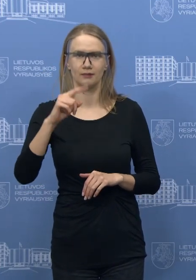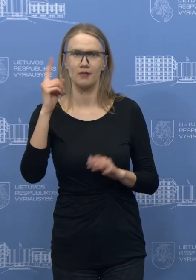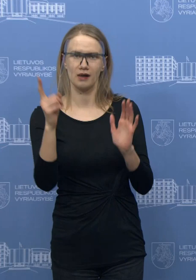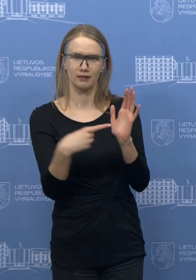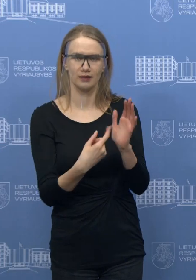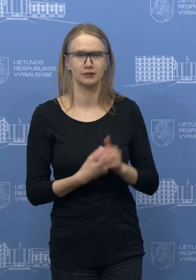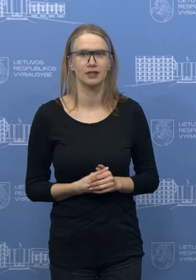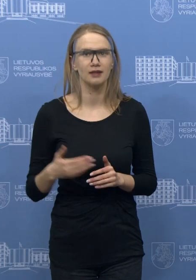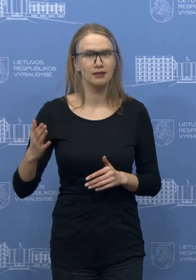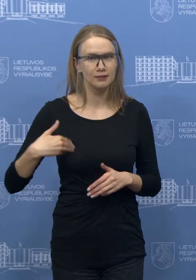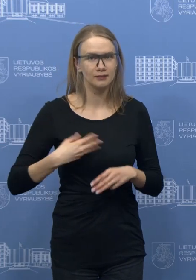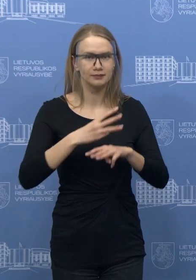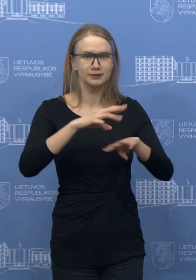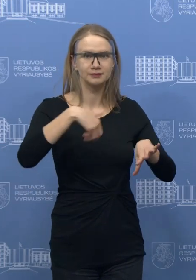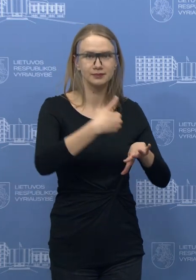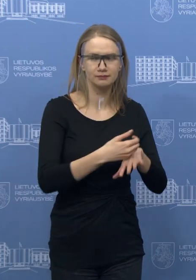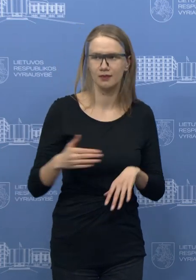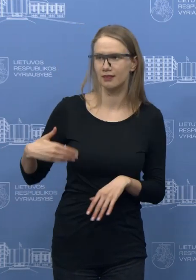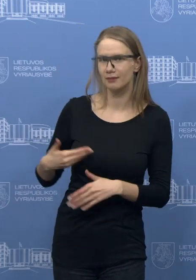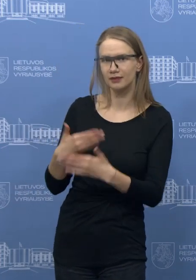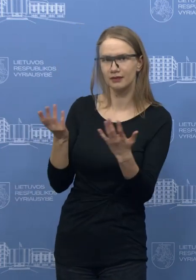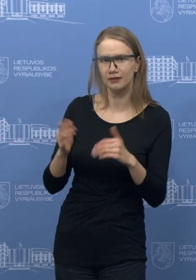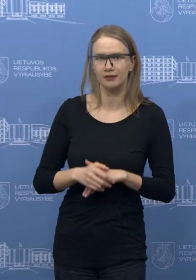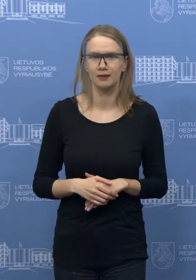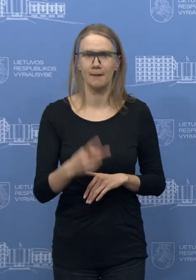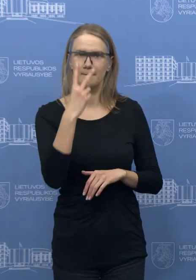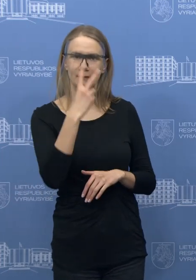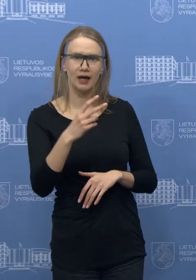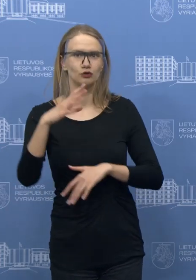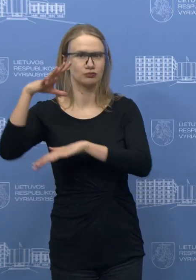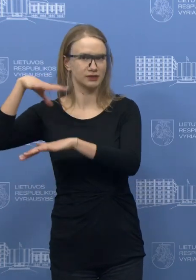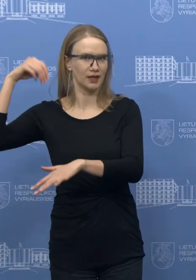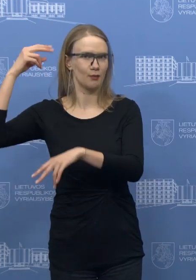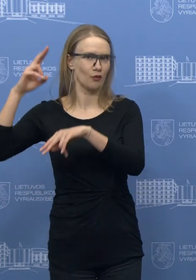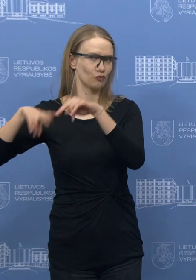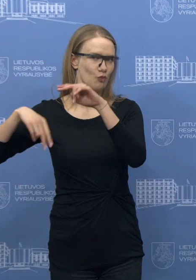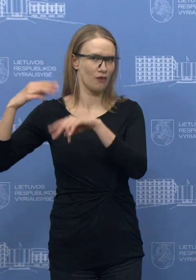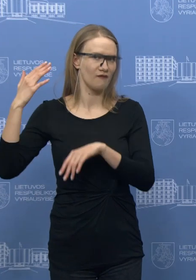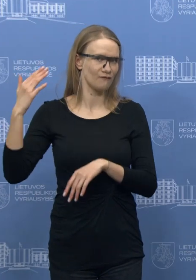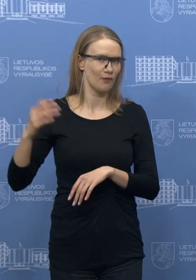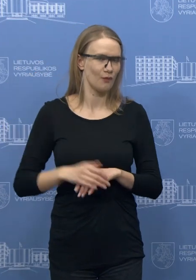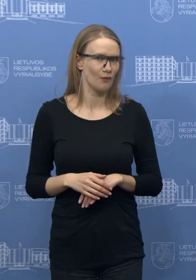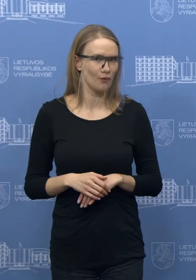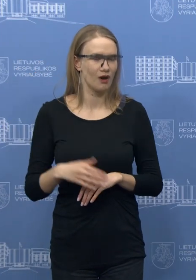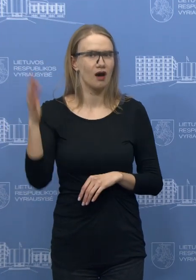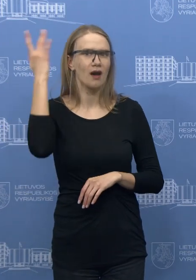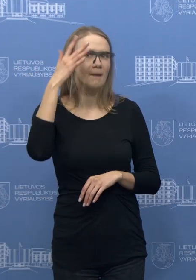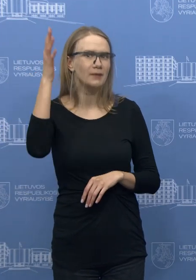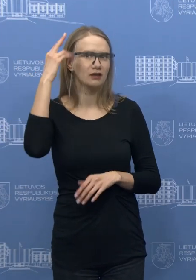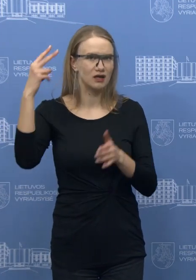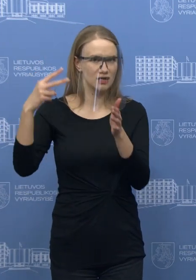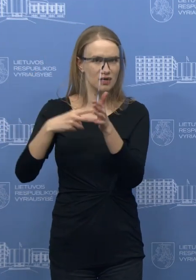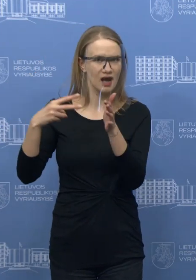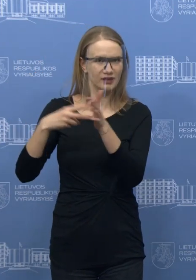Sveiki, premierė. Na, matome nuopiką Seime, tai kaip manote, ar Seimui pavyks rimti patysius dėl kainų